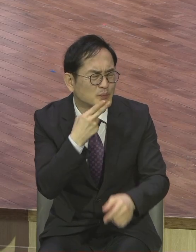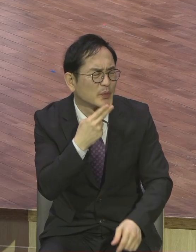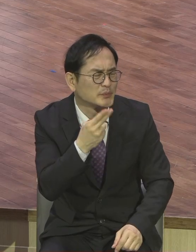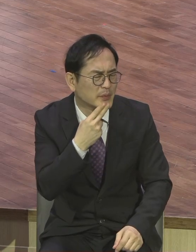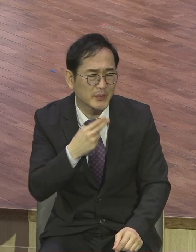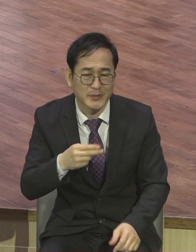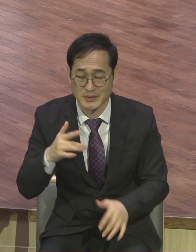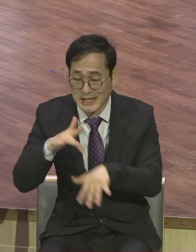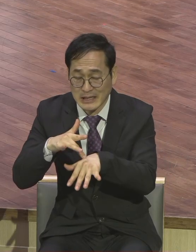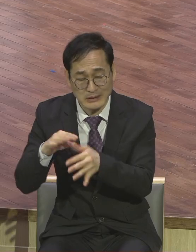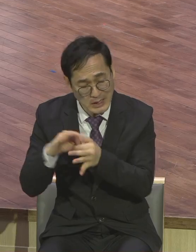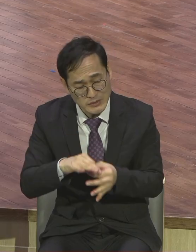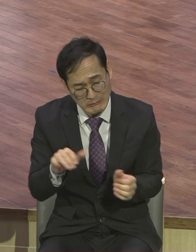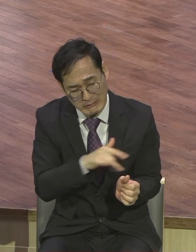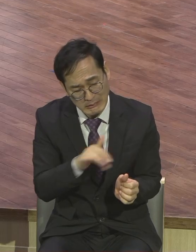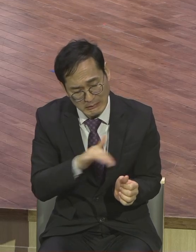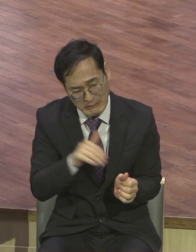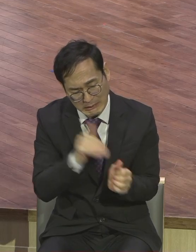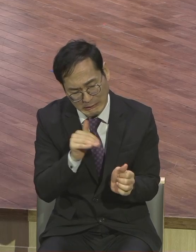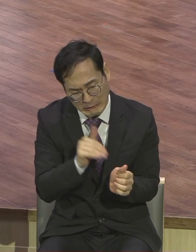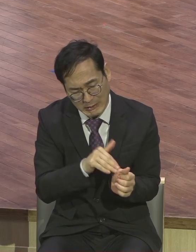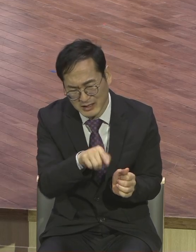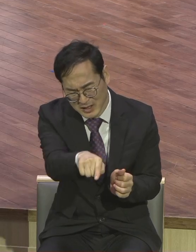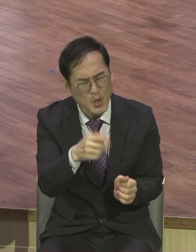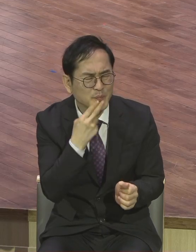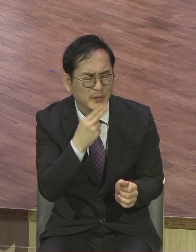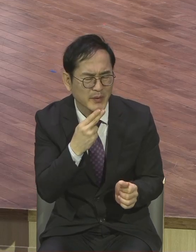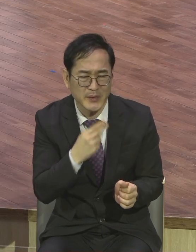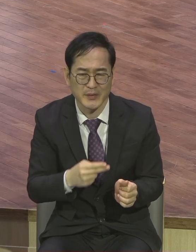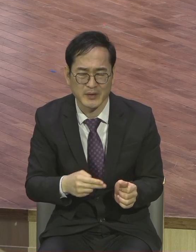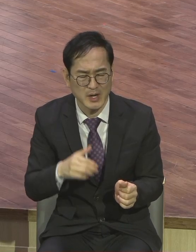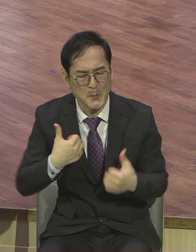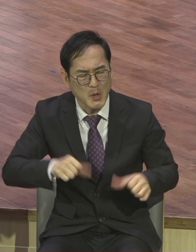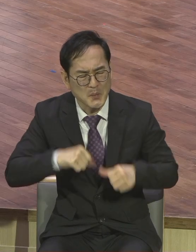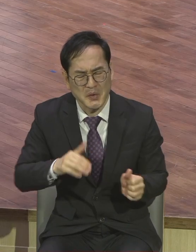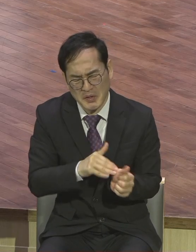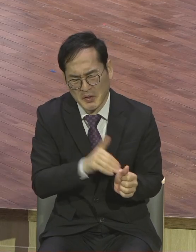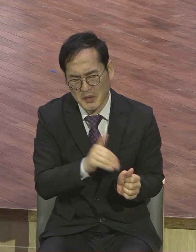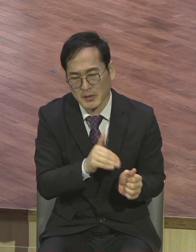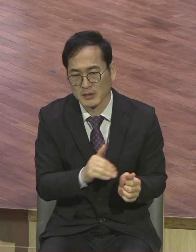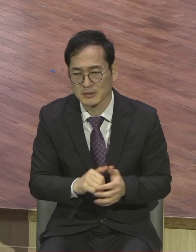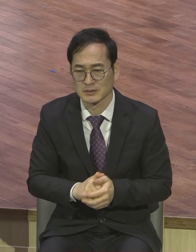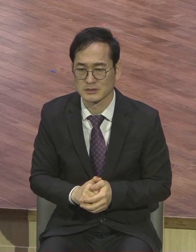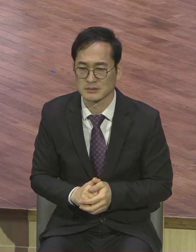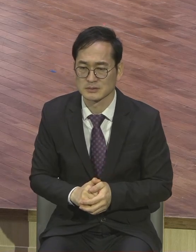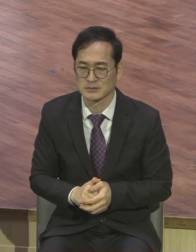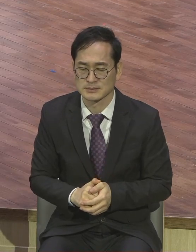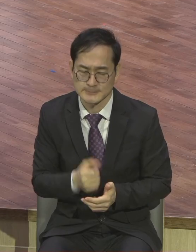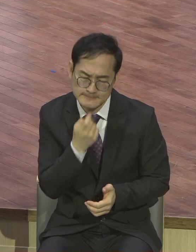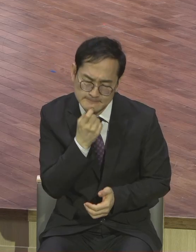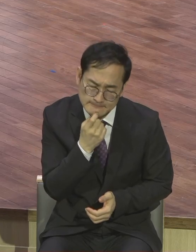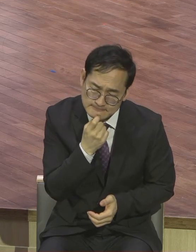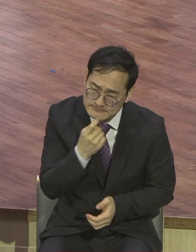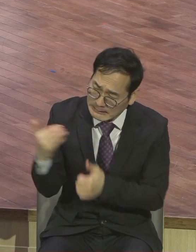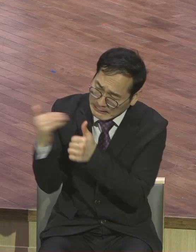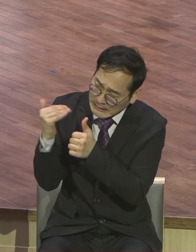온갖 공격을 다해버립니다 그래서 일심조지 지속으로 영적 자세를 갖는 것이 중요하다 우리가